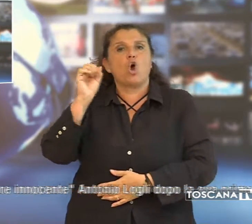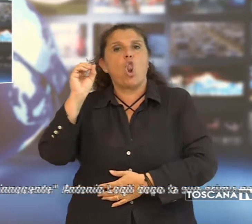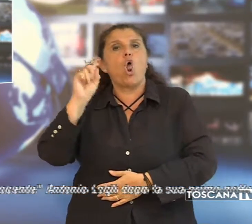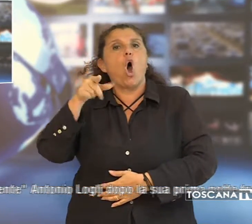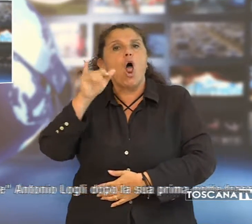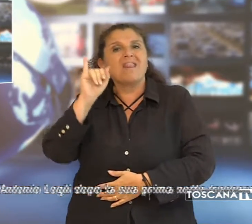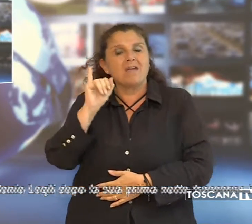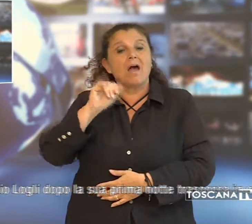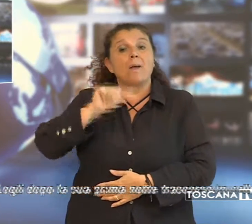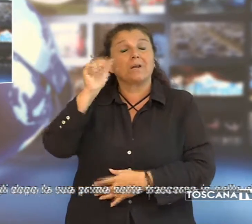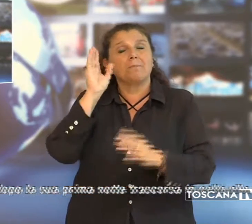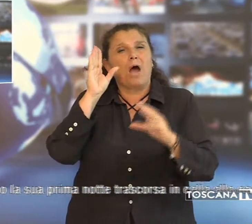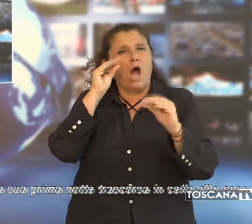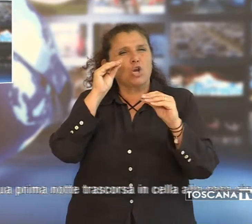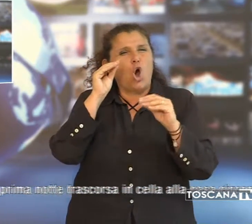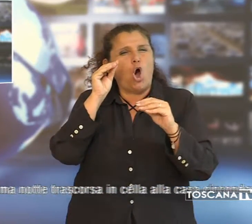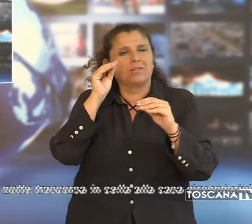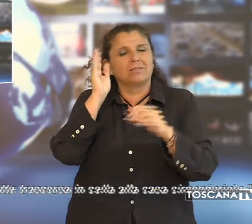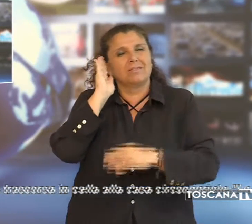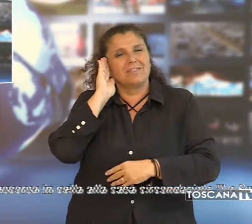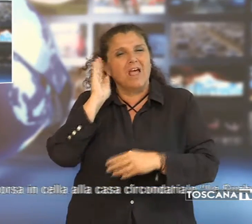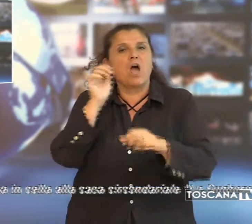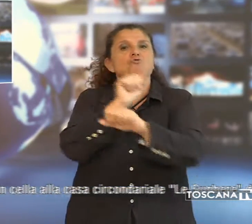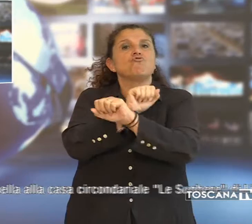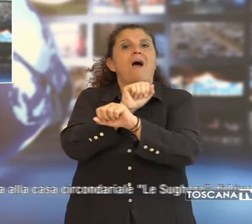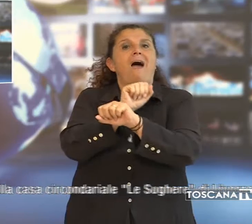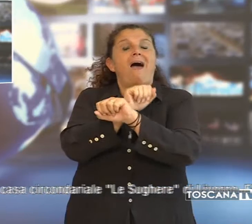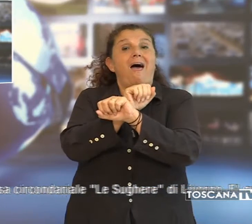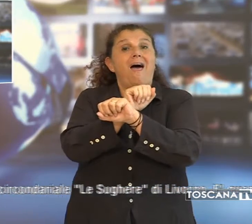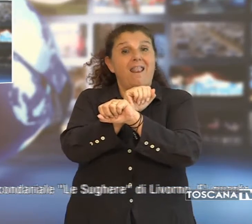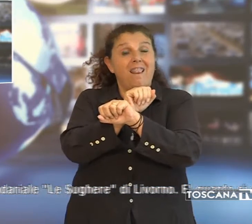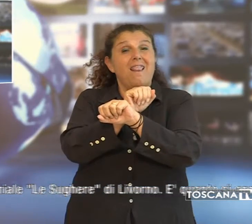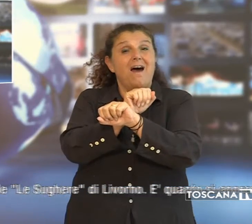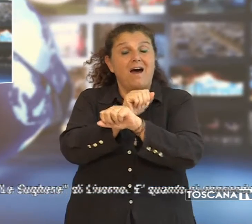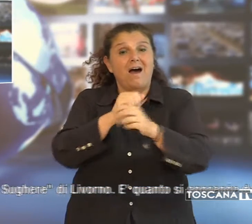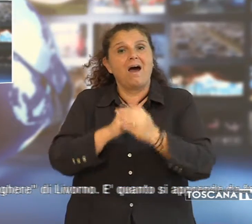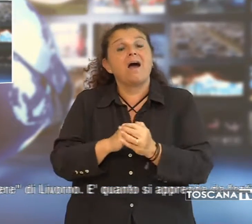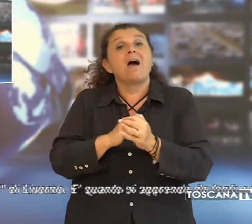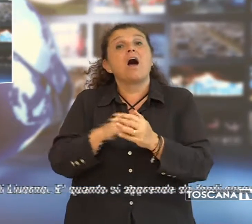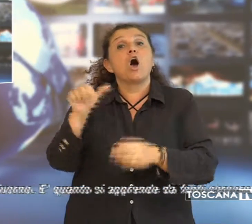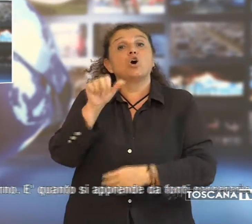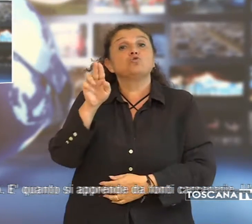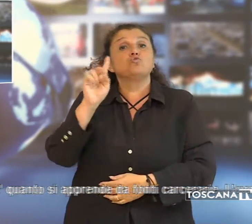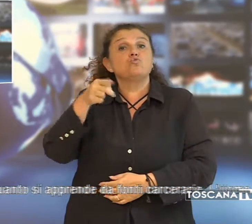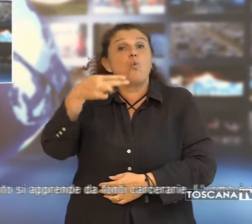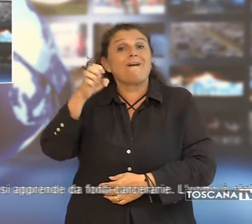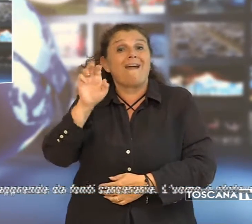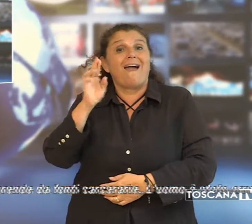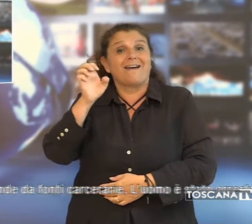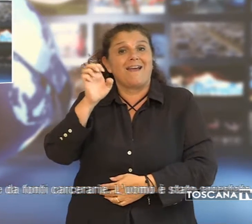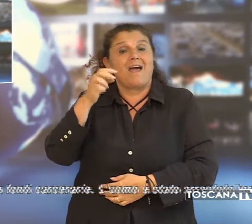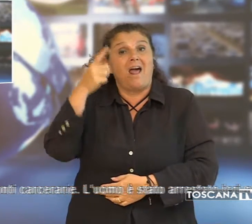dopo la sua prima notte trascorsa in cella alla casa circondariale Le Sughere di Livorno.